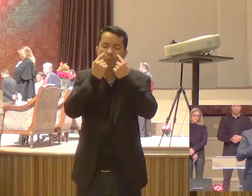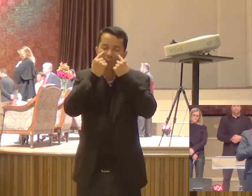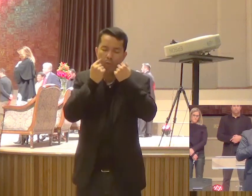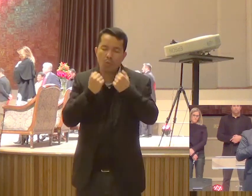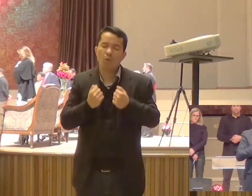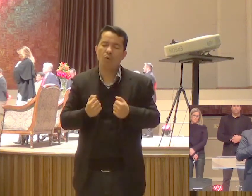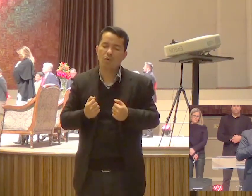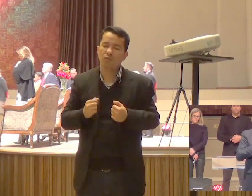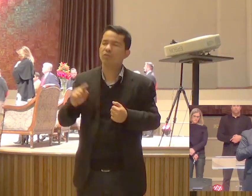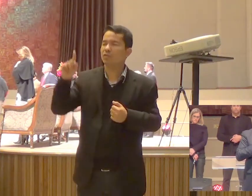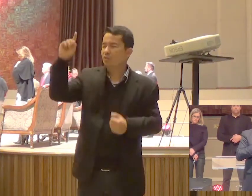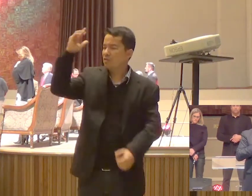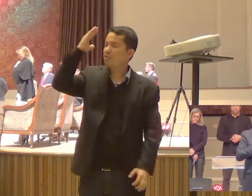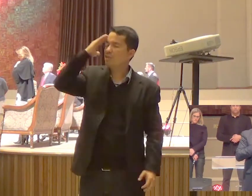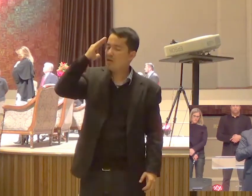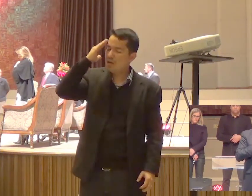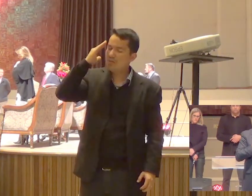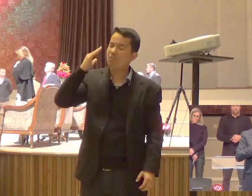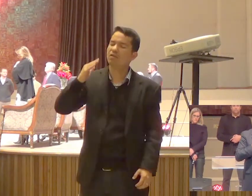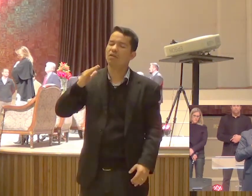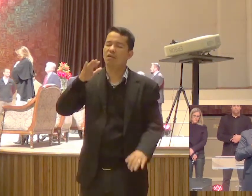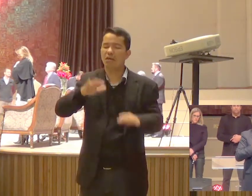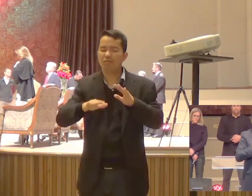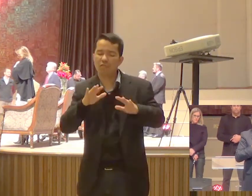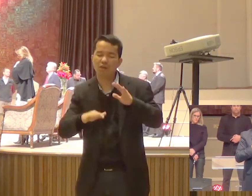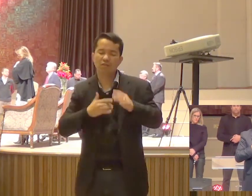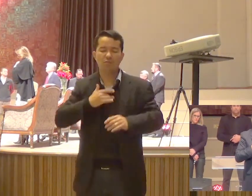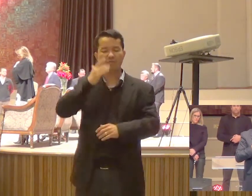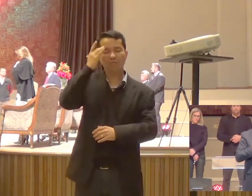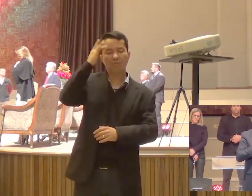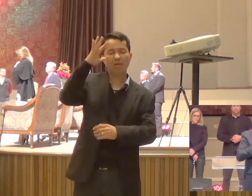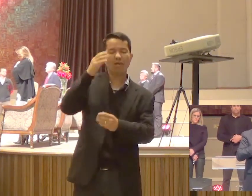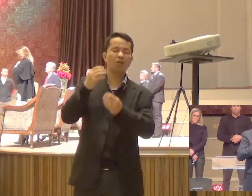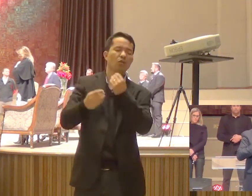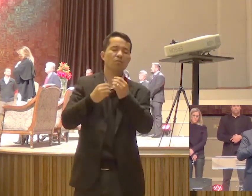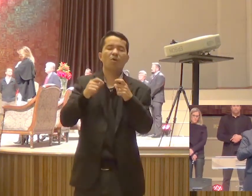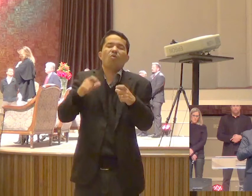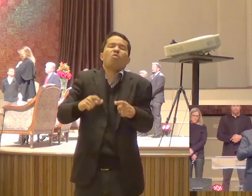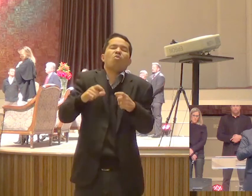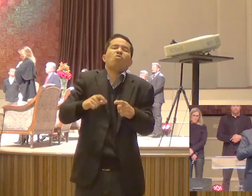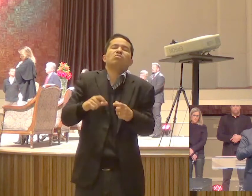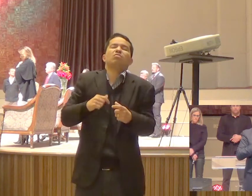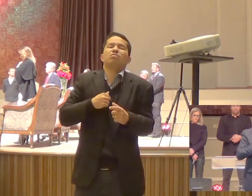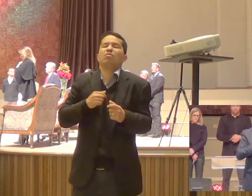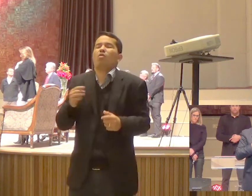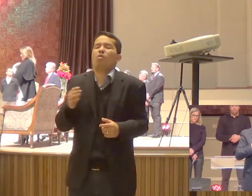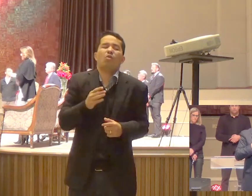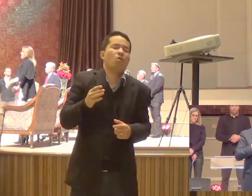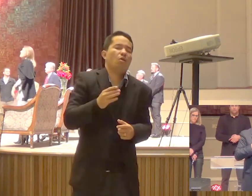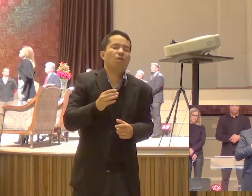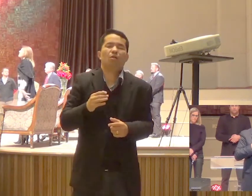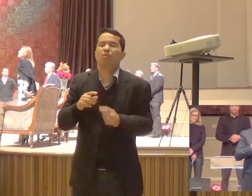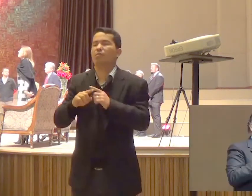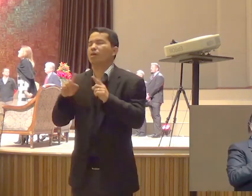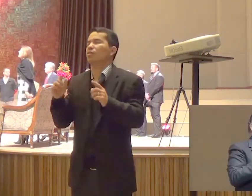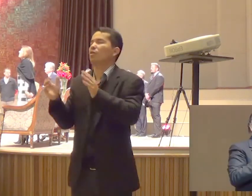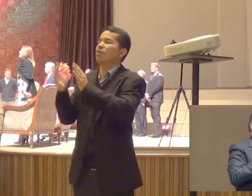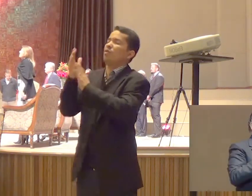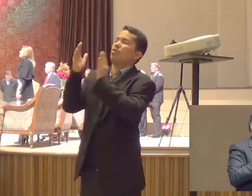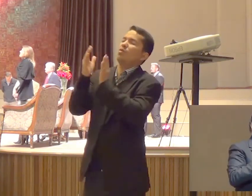E muitas e muitas vezes Eu não sei Que passo dar Eu não sei Para onde ir Mas eu te louvo Senhor Porque nesses anos todos De